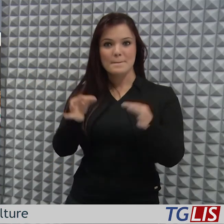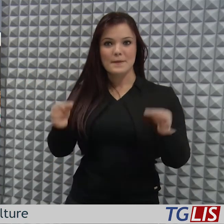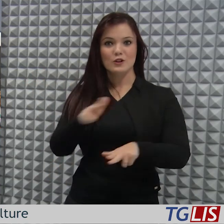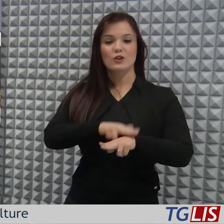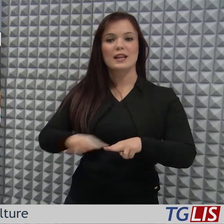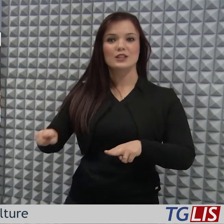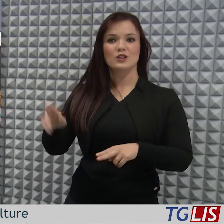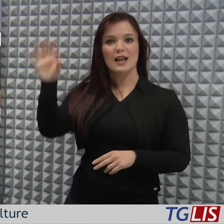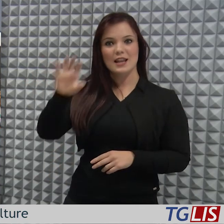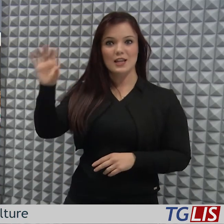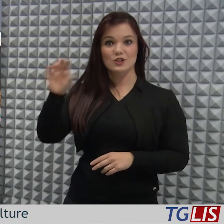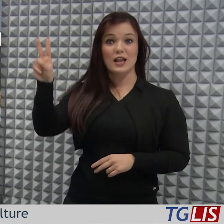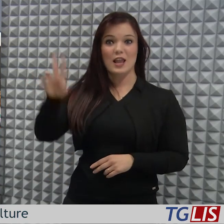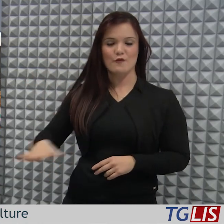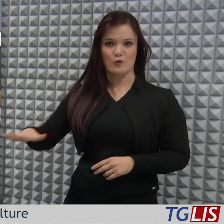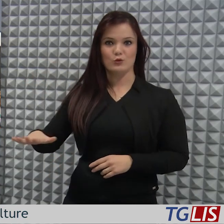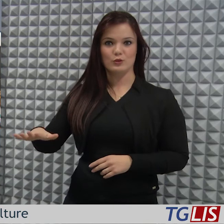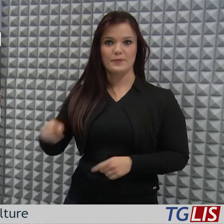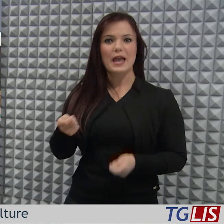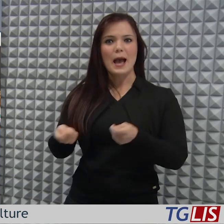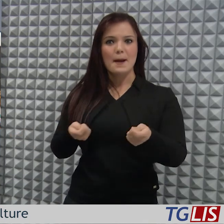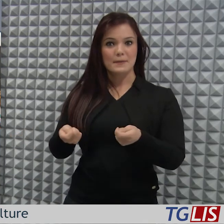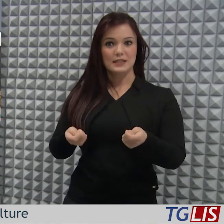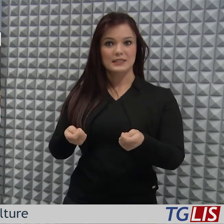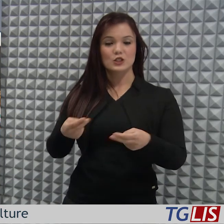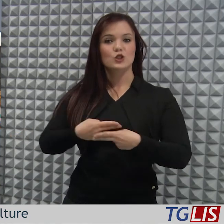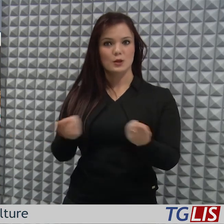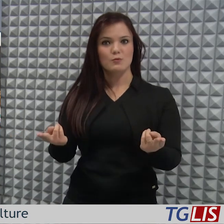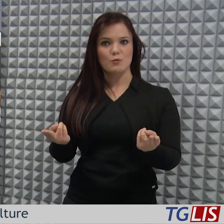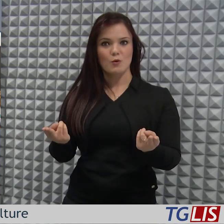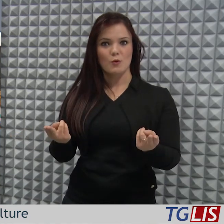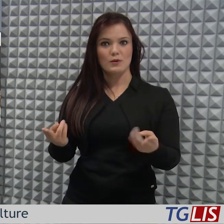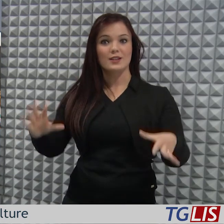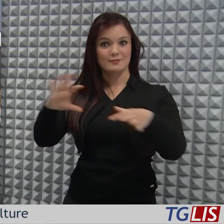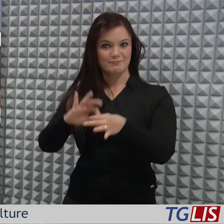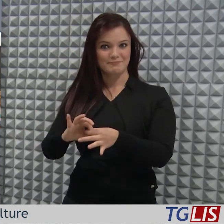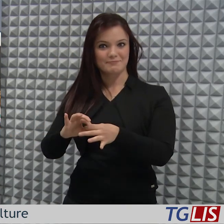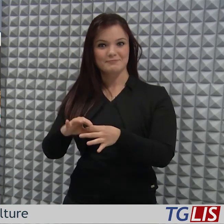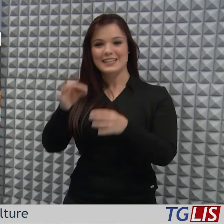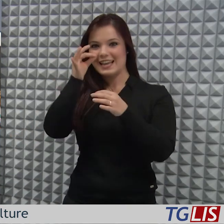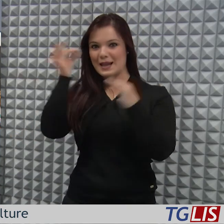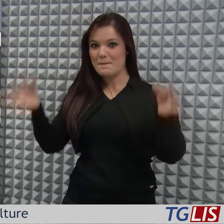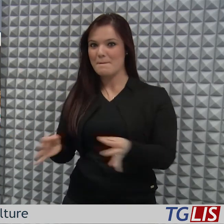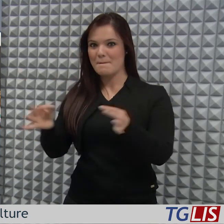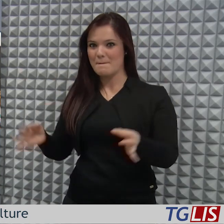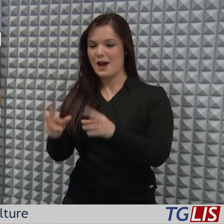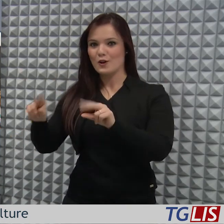Le amministrazioni pubbliche interessate dalla creazione del parco, oltre alla regione